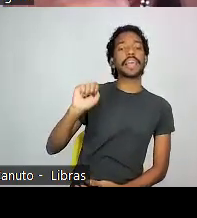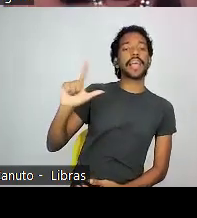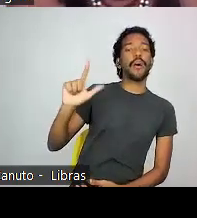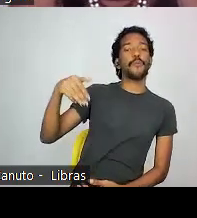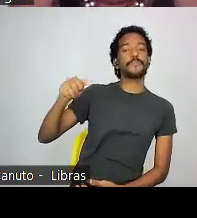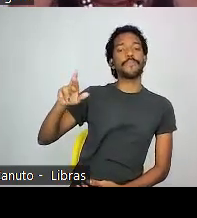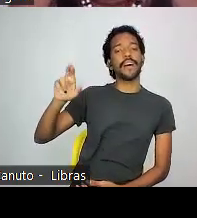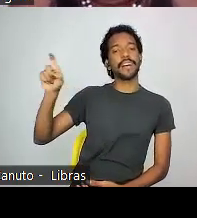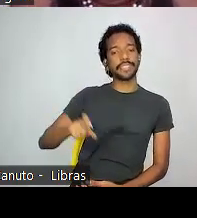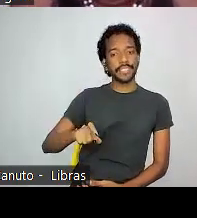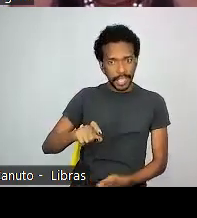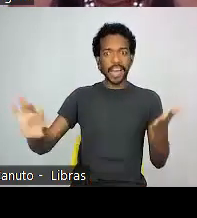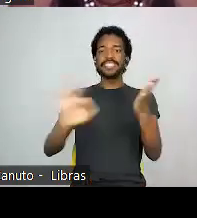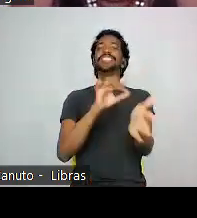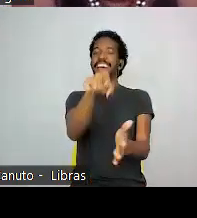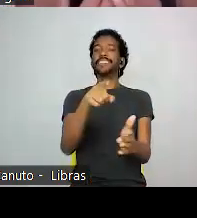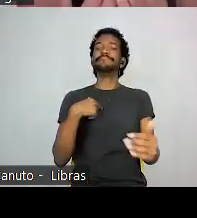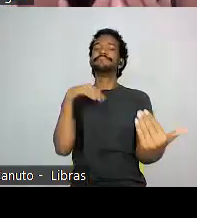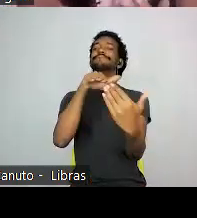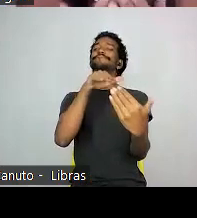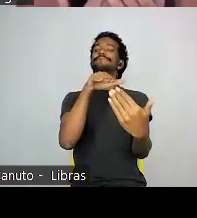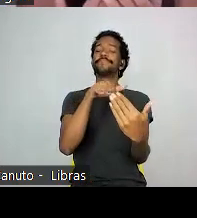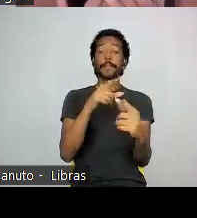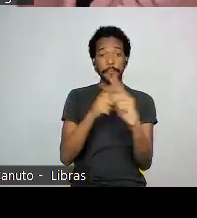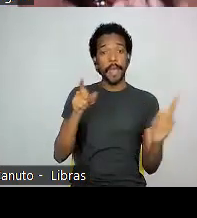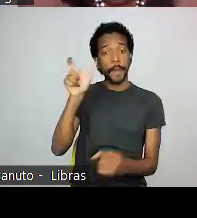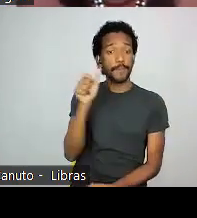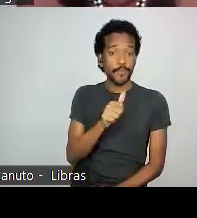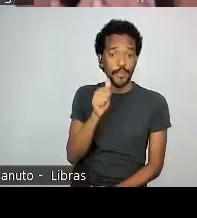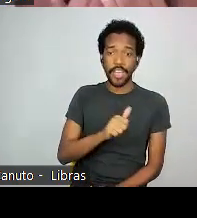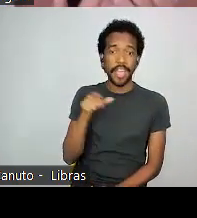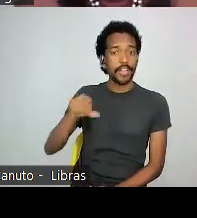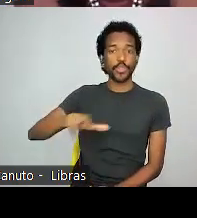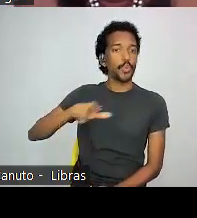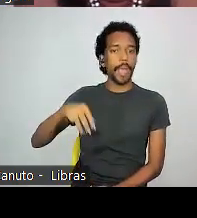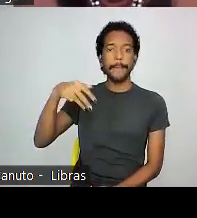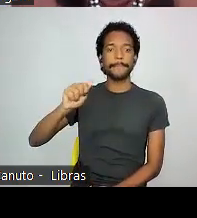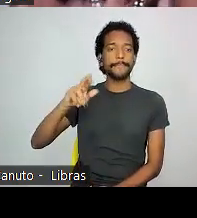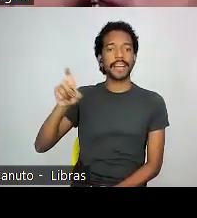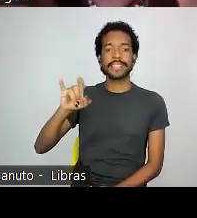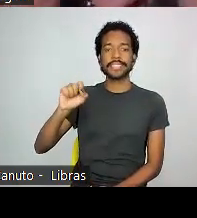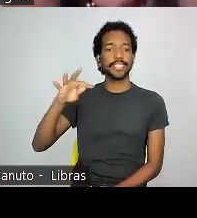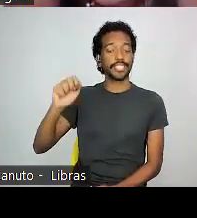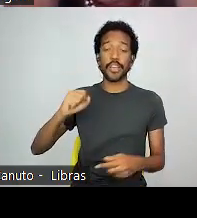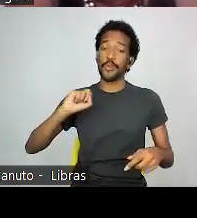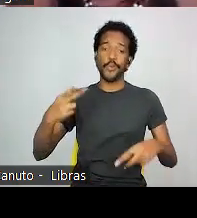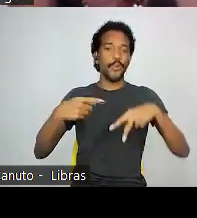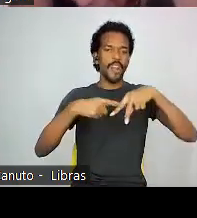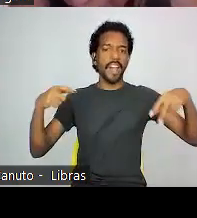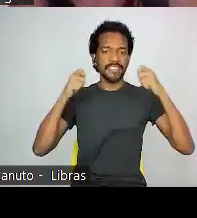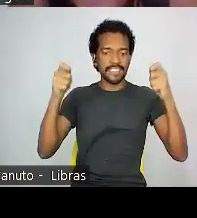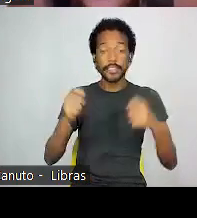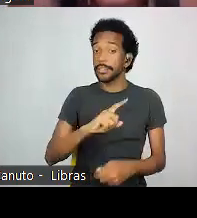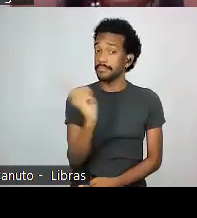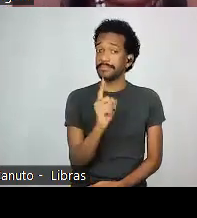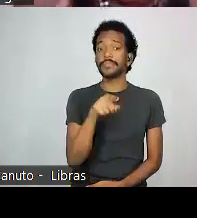Bakunin assinaria essa poesia. Mas a dona Moutar não é um marxista, nem um anarquista, ela é uma indígena. Então a nossa